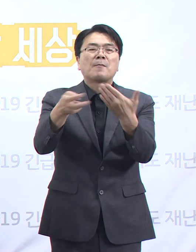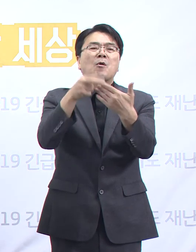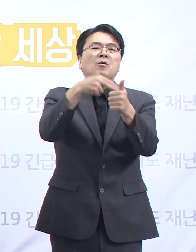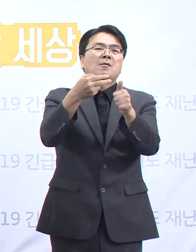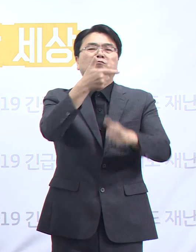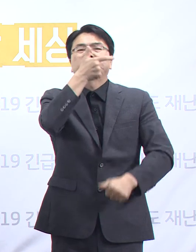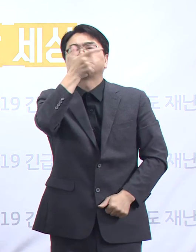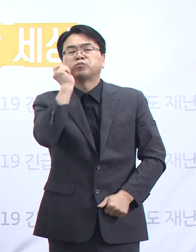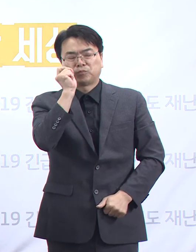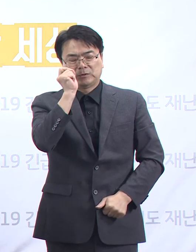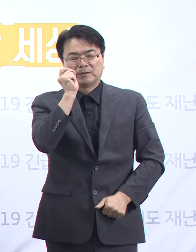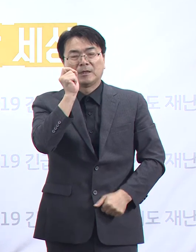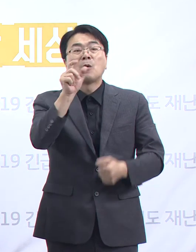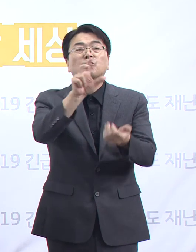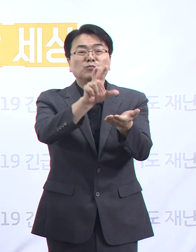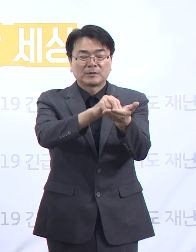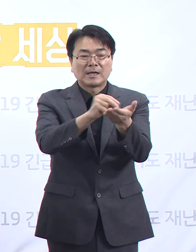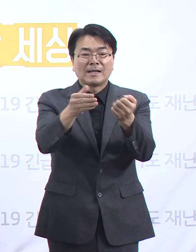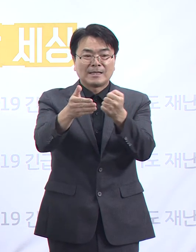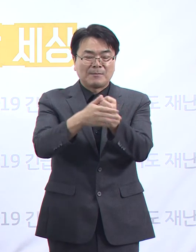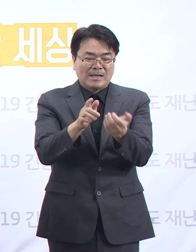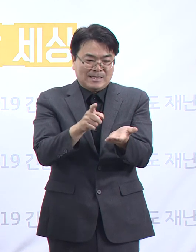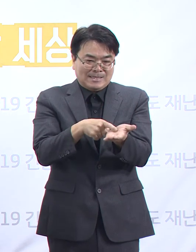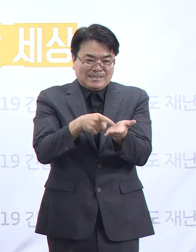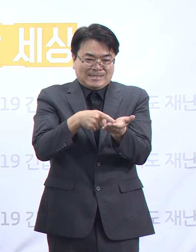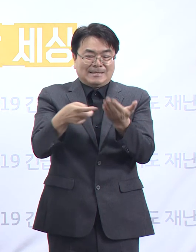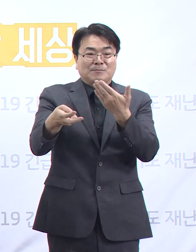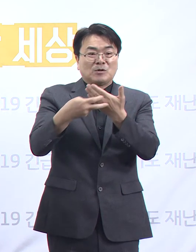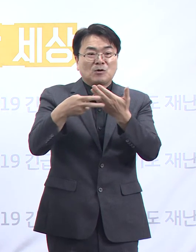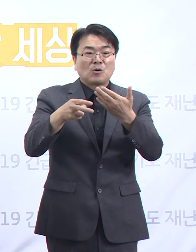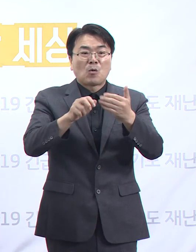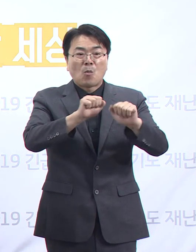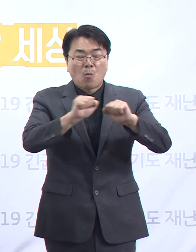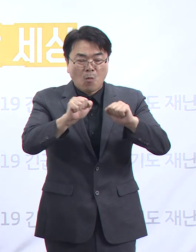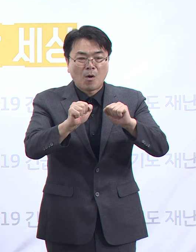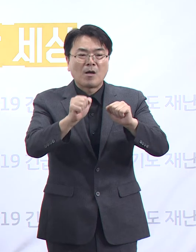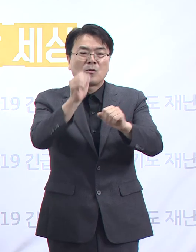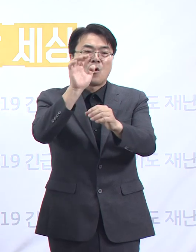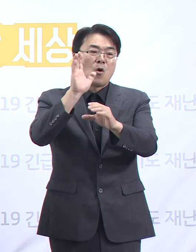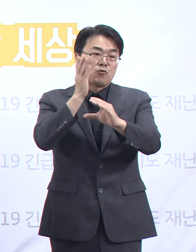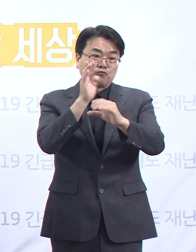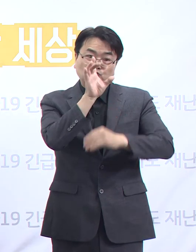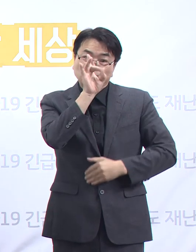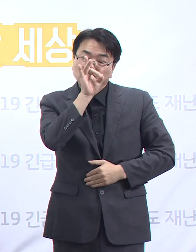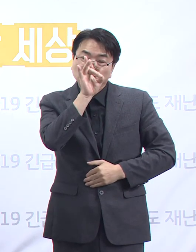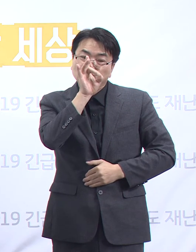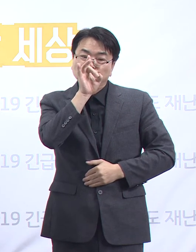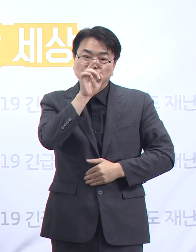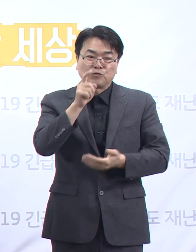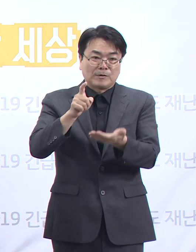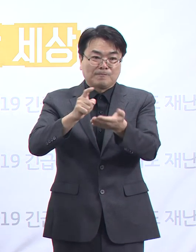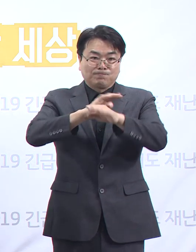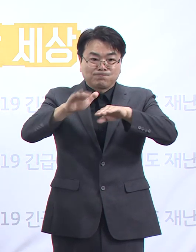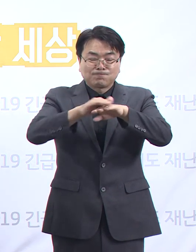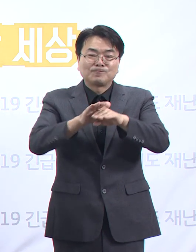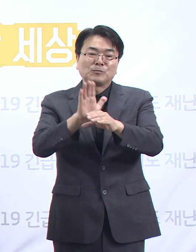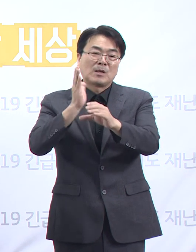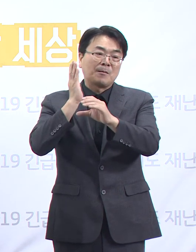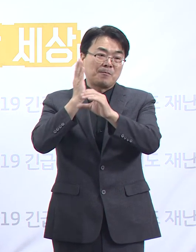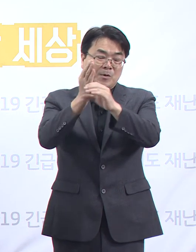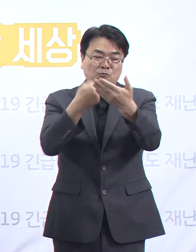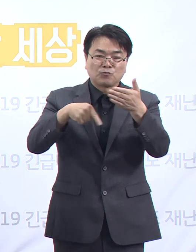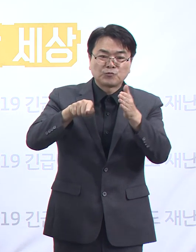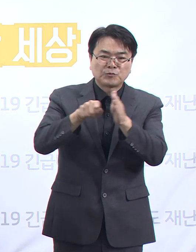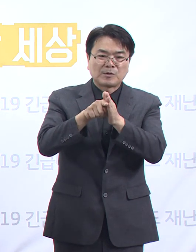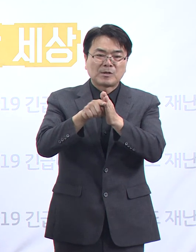중입니다. 경기도 긴급의료지원단 프로그램 및 중앙사고수습본부의 협조를 통해서 전문의, 경력